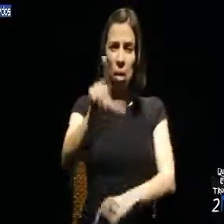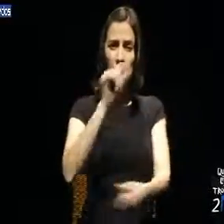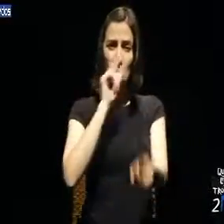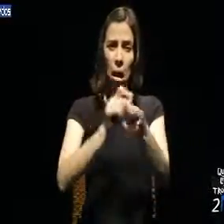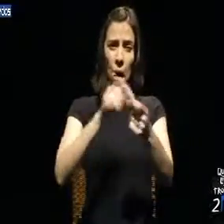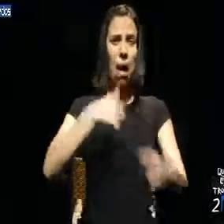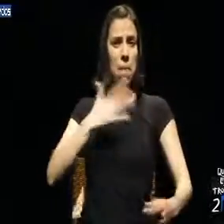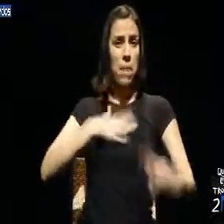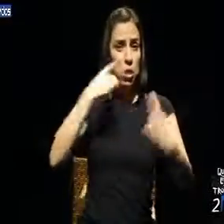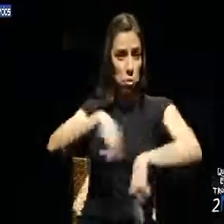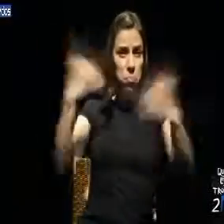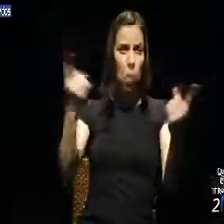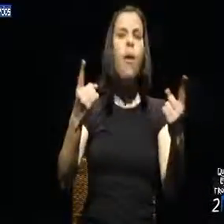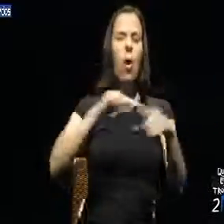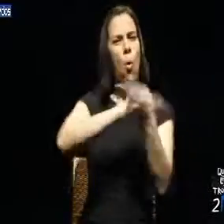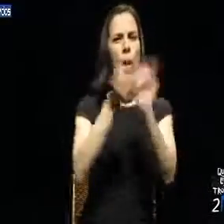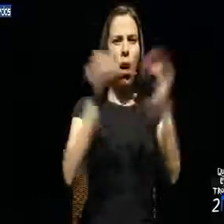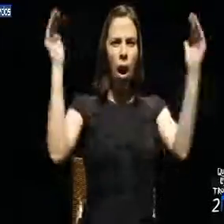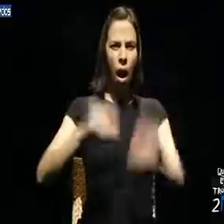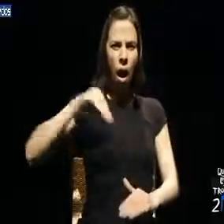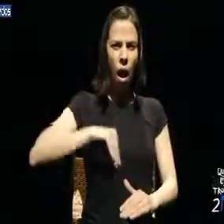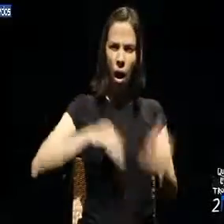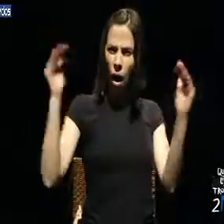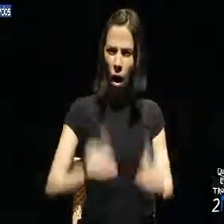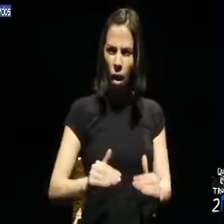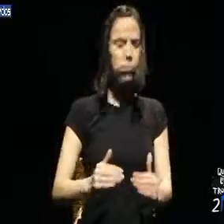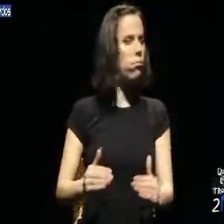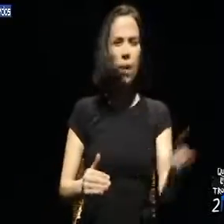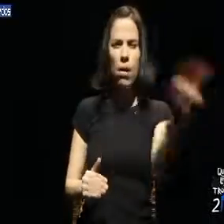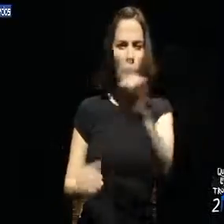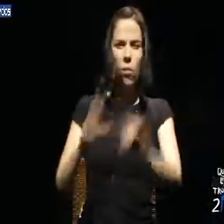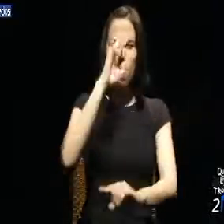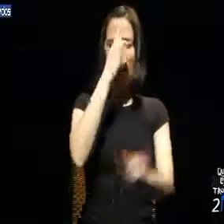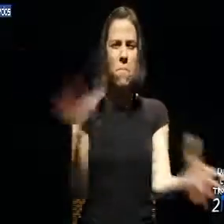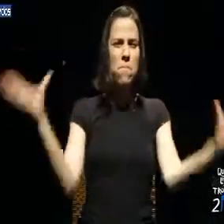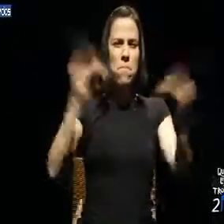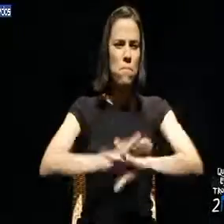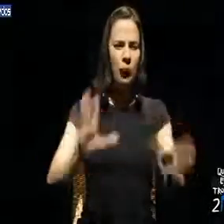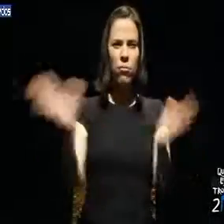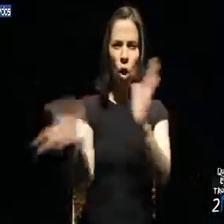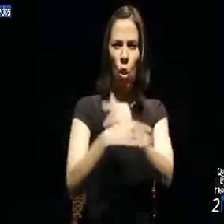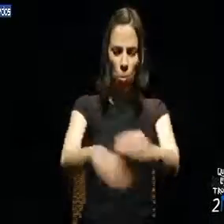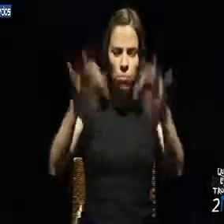públicas, enquanto se reduz o custo do trabalho. Não aguentamos mais o roubo e a agressão.